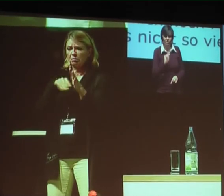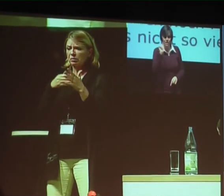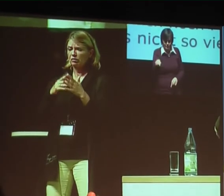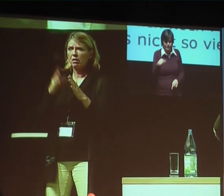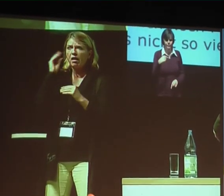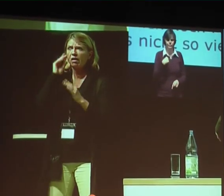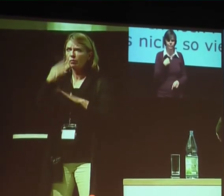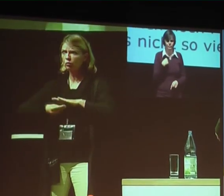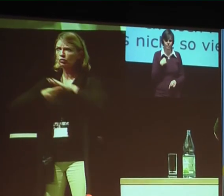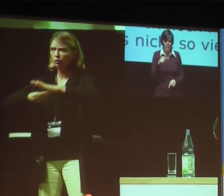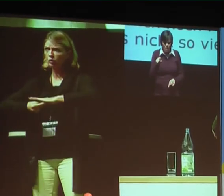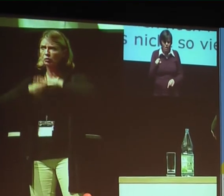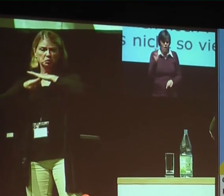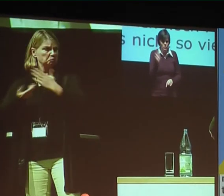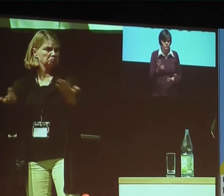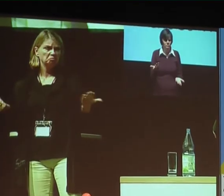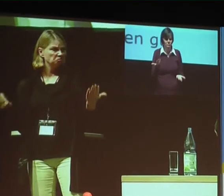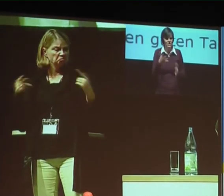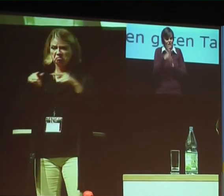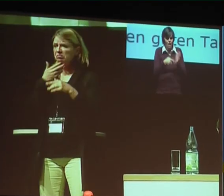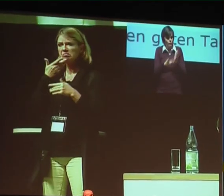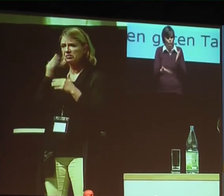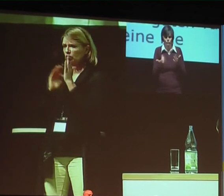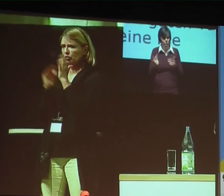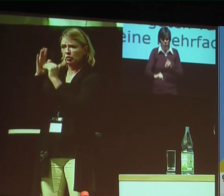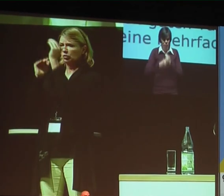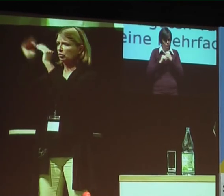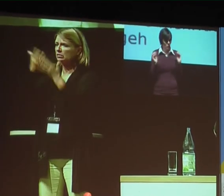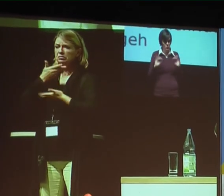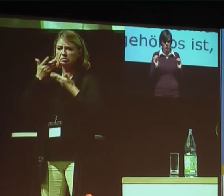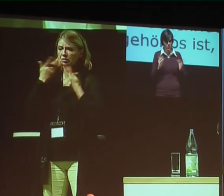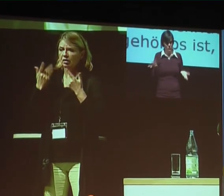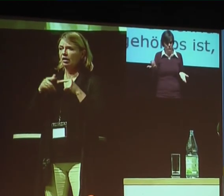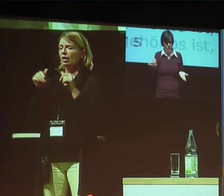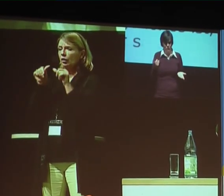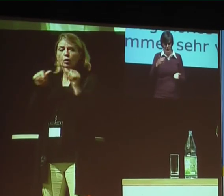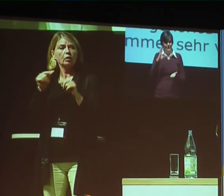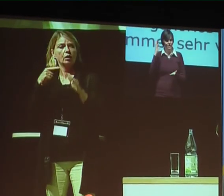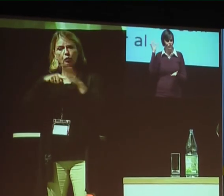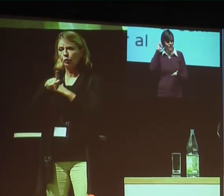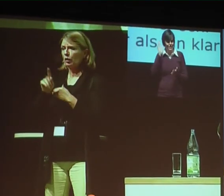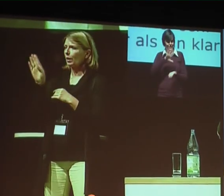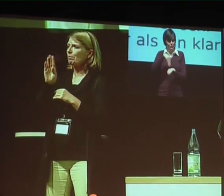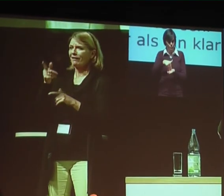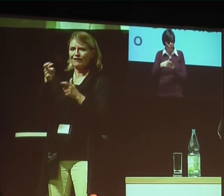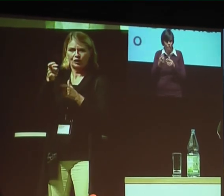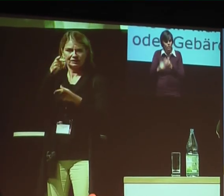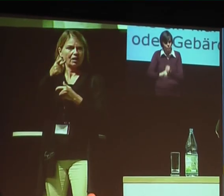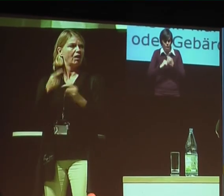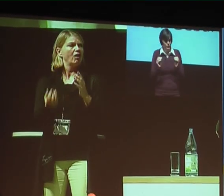zu werden. Da gab es diese ganzen Strukturen nicht. Ich habe jetzt das große Glück, dass ich durch ein Bank-First-Frühförderung kriege. Das ist aber sehr schwierig und findet nur